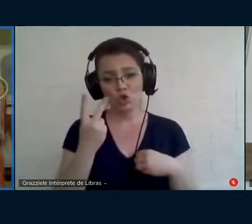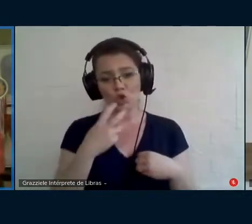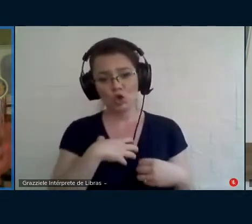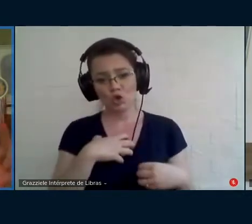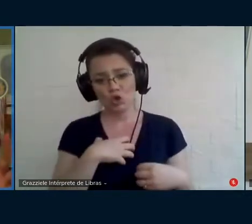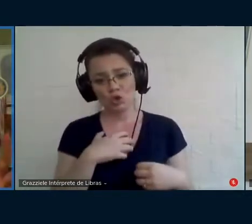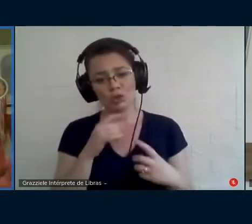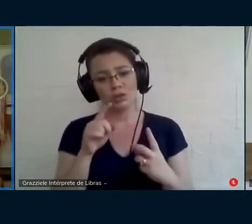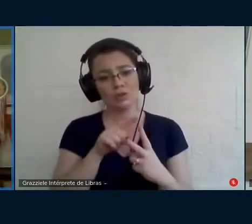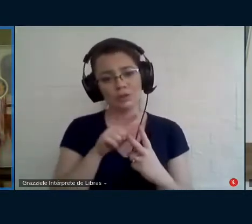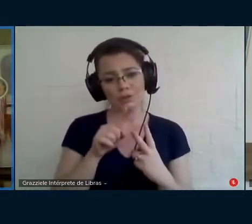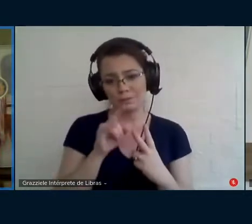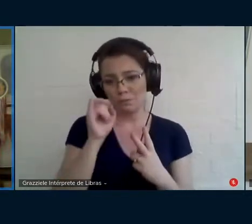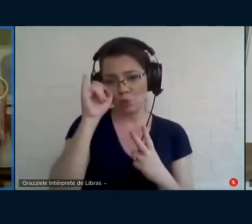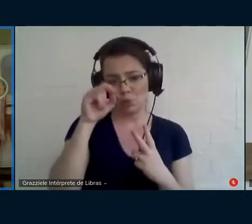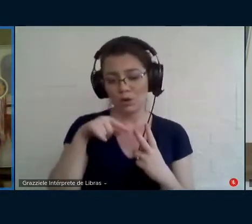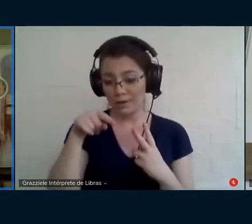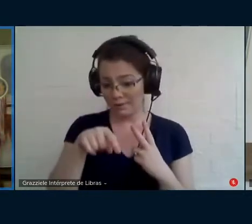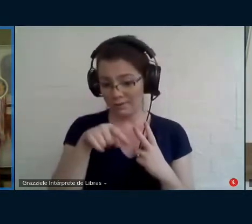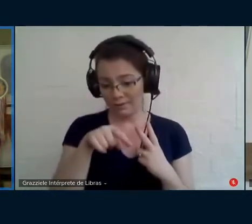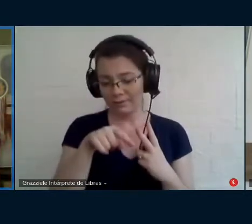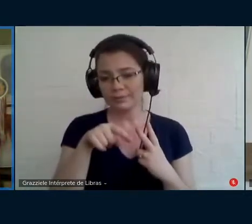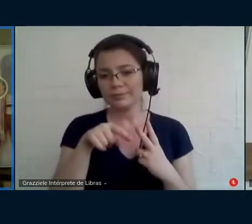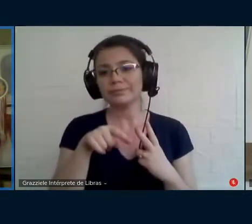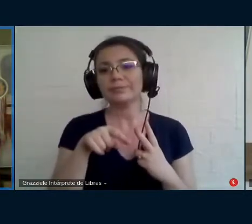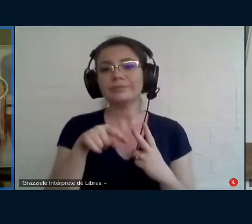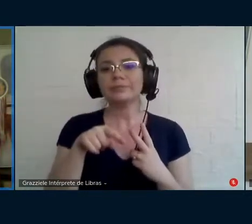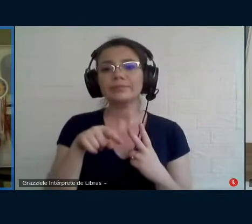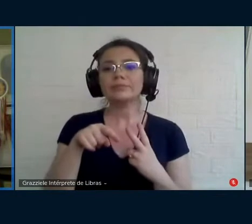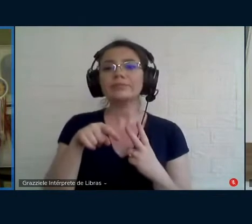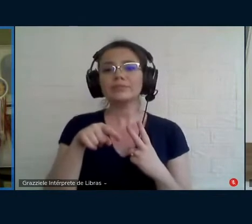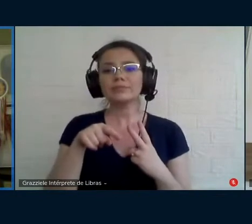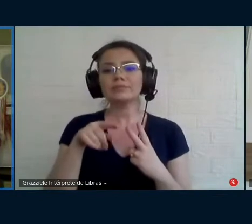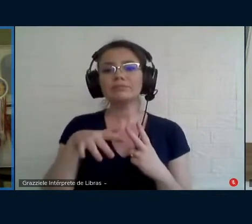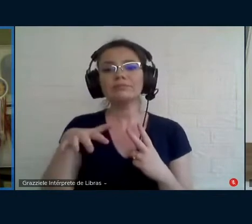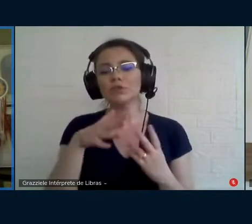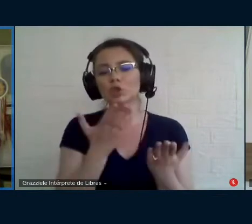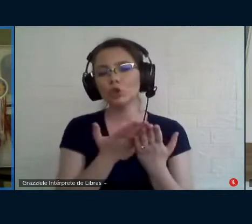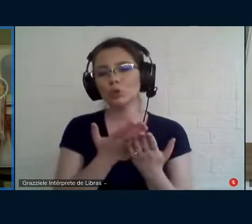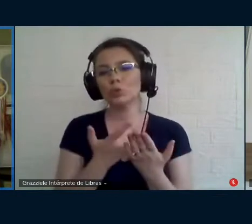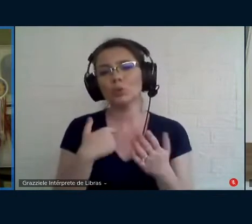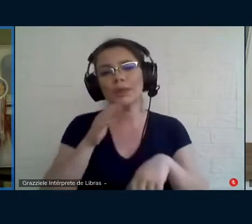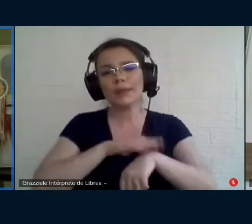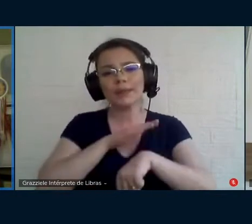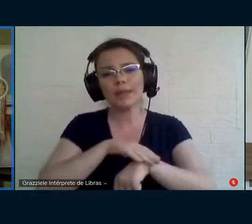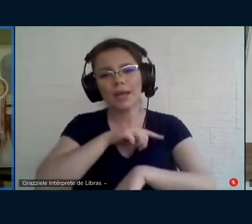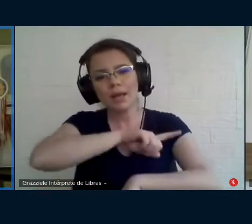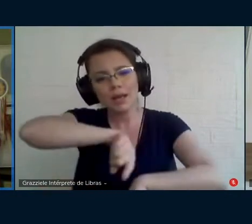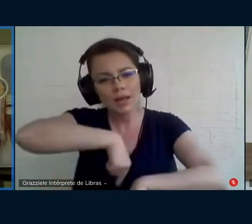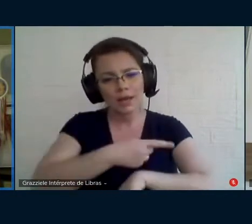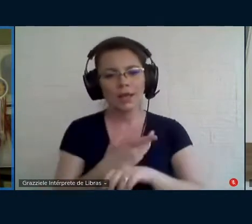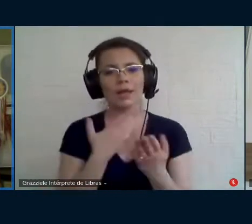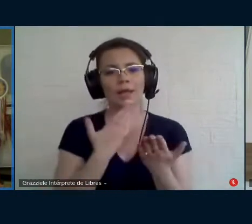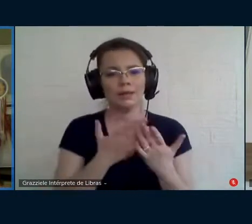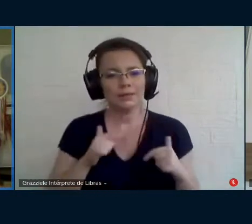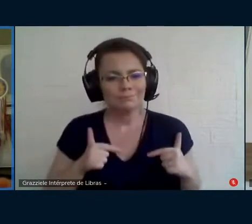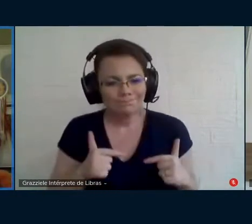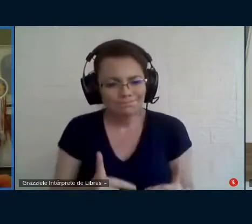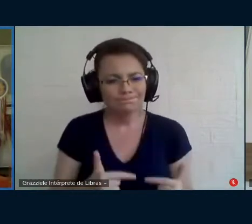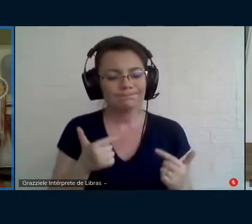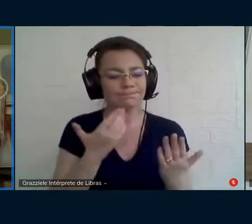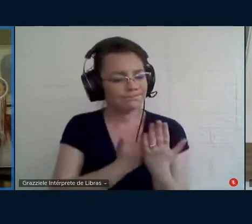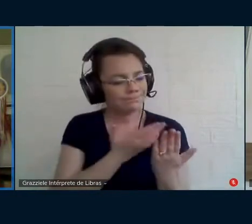importantíssimos, um é esse com uma rigorosidade no seu estudo, no tempo que você dedicou para as questões teóricas,